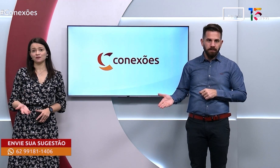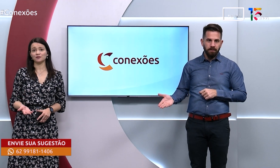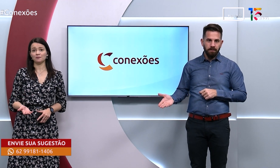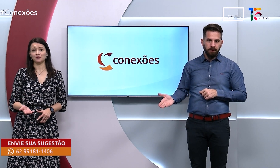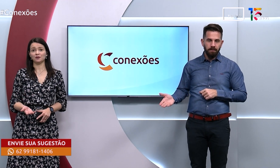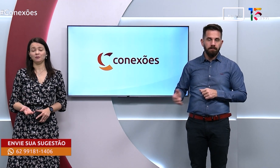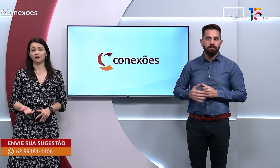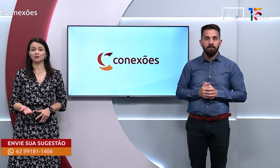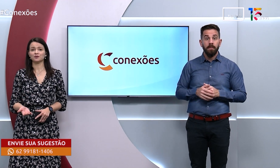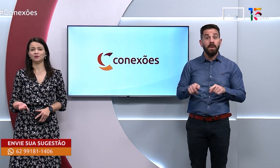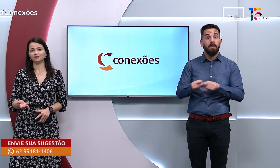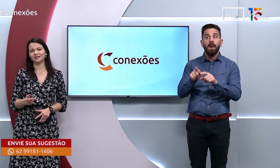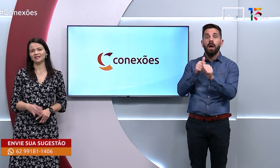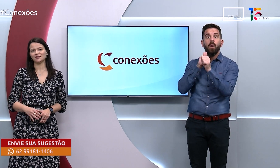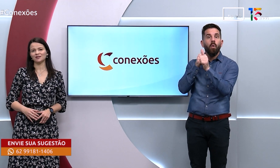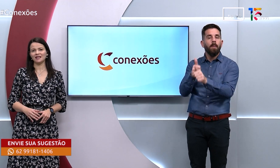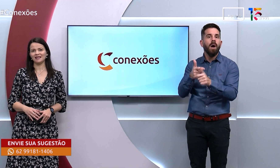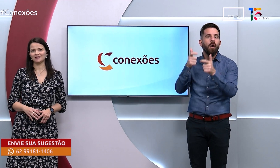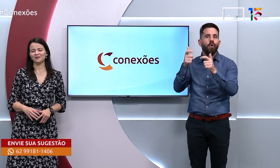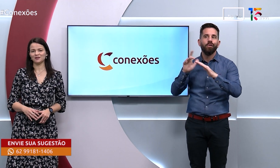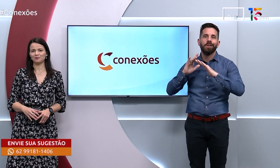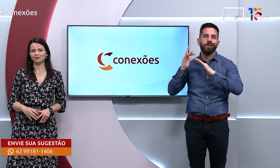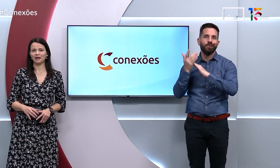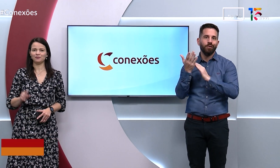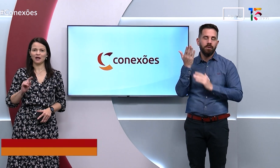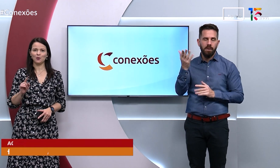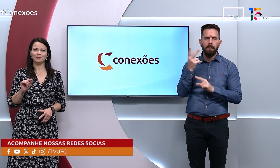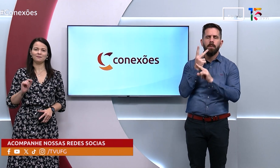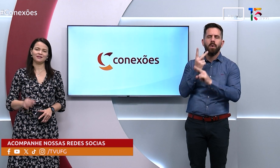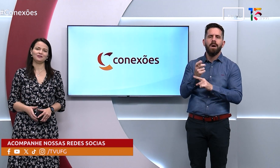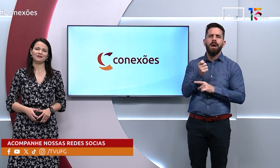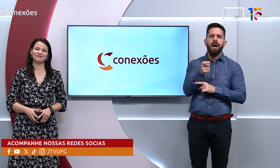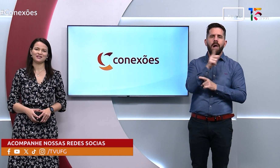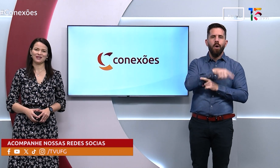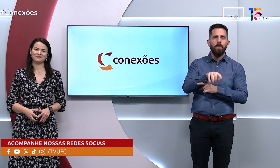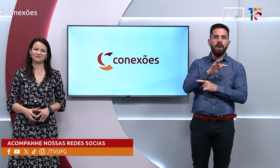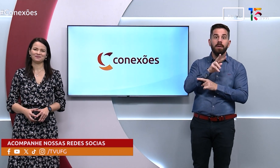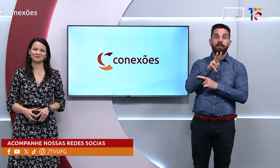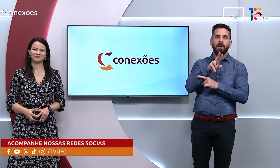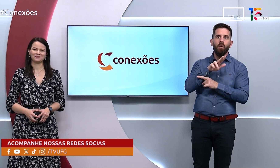Além disso, você pode acompanhar o nosso conteúdo nas redes sociais, é só procurar por arroba.tvufg.